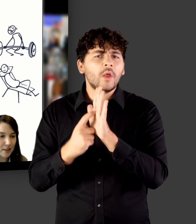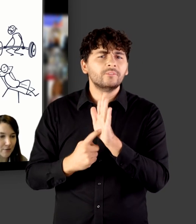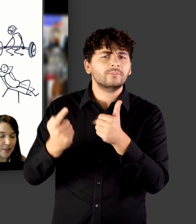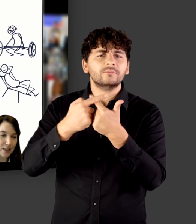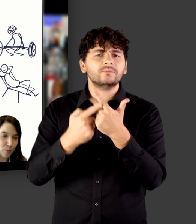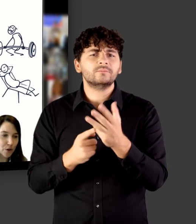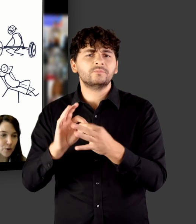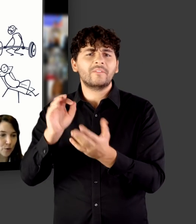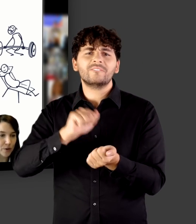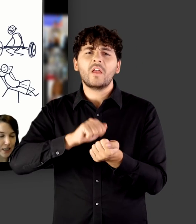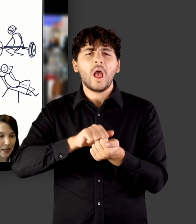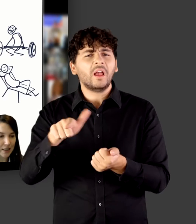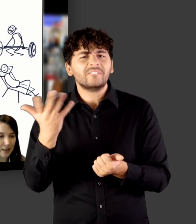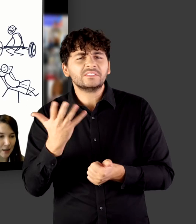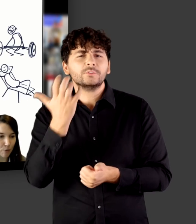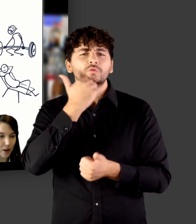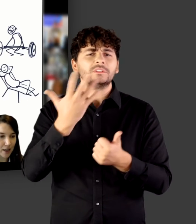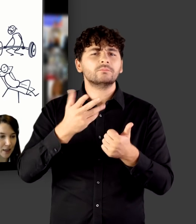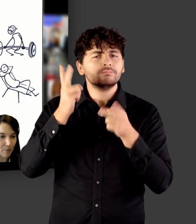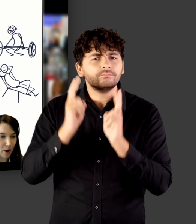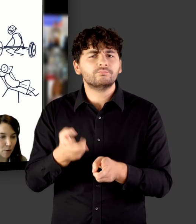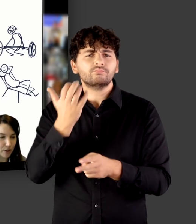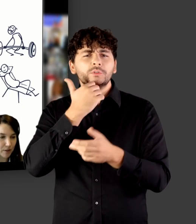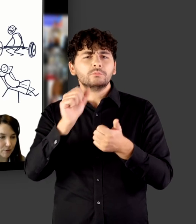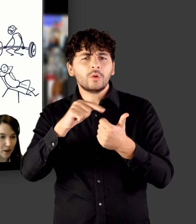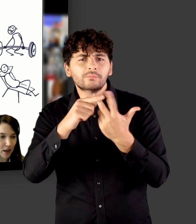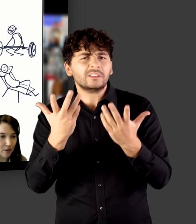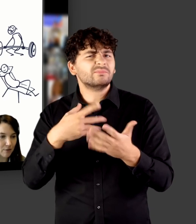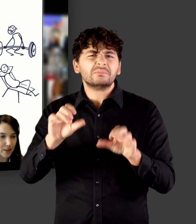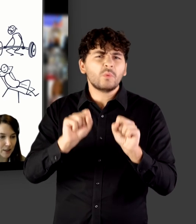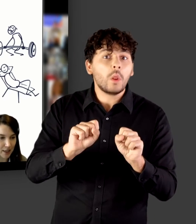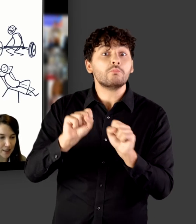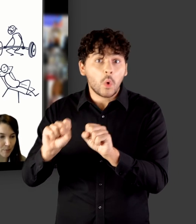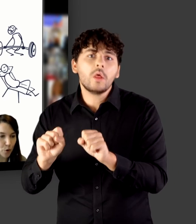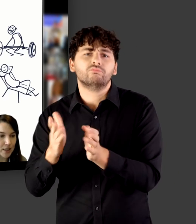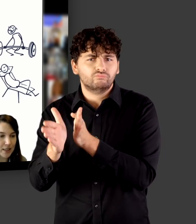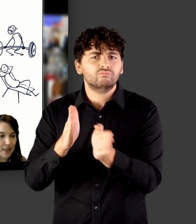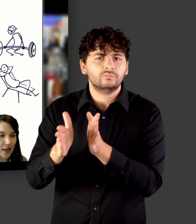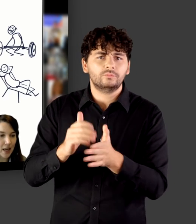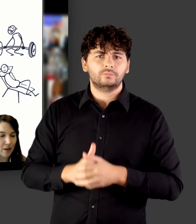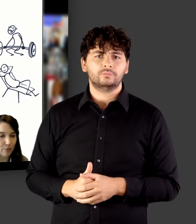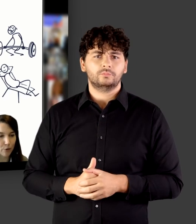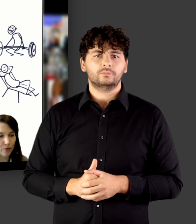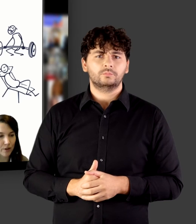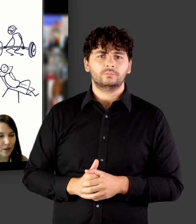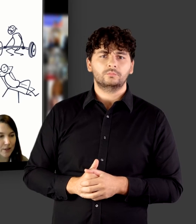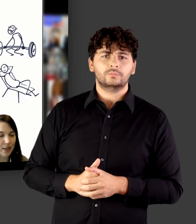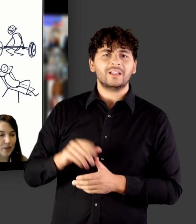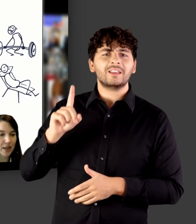wenn Sie das möchten und je nach den Auflagen eben auch der Verlage, was rechtlich möglich ist, würden wir Sie dann bitten, eine